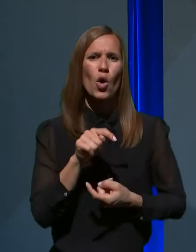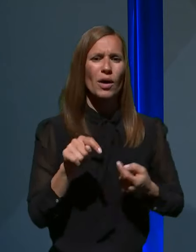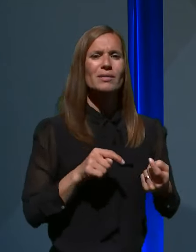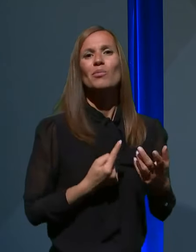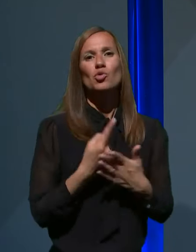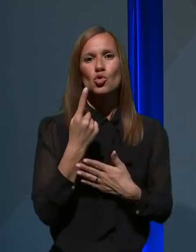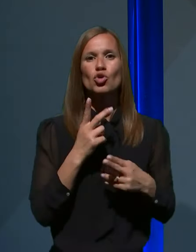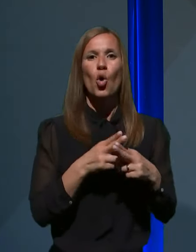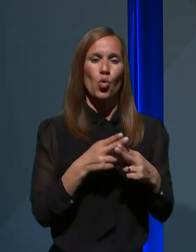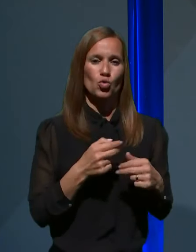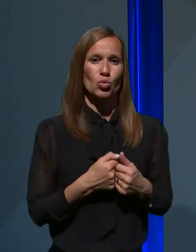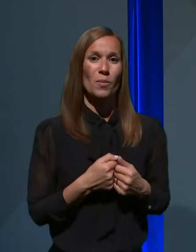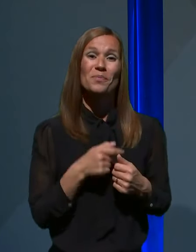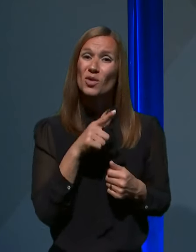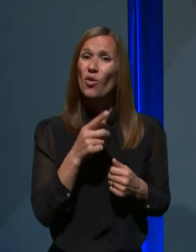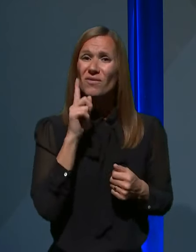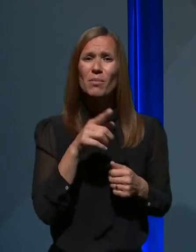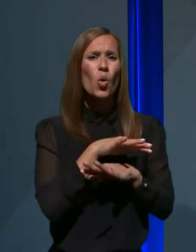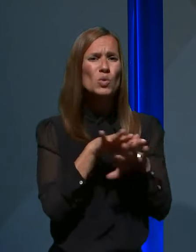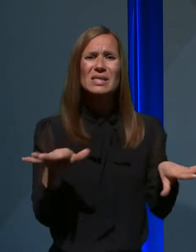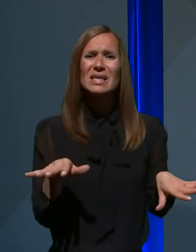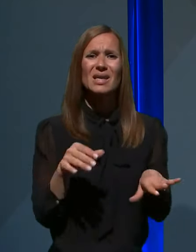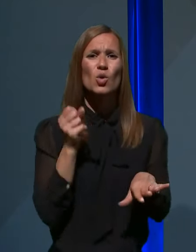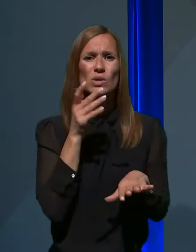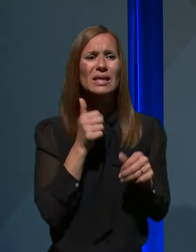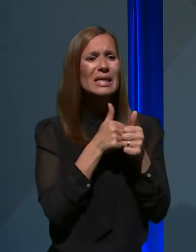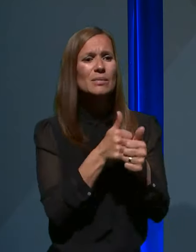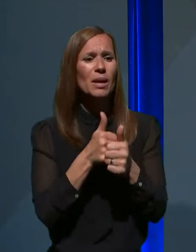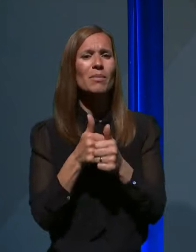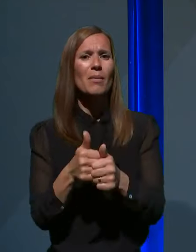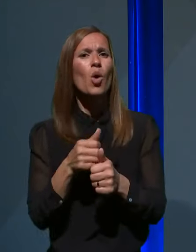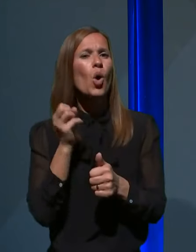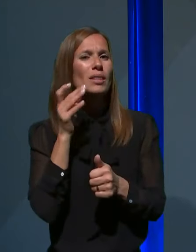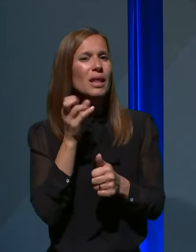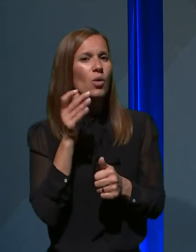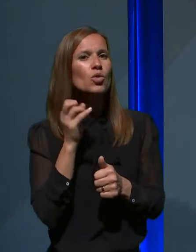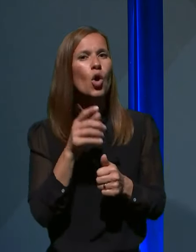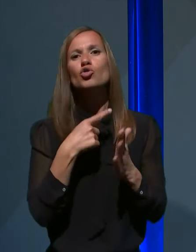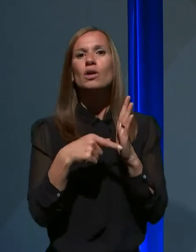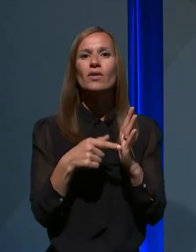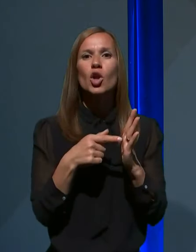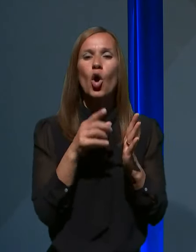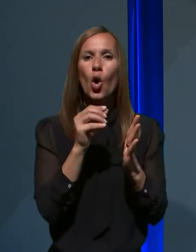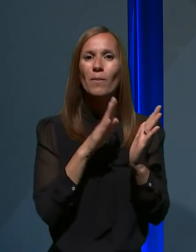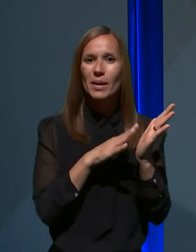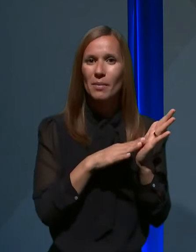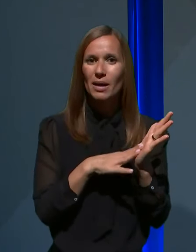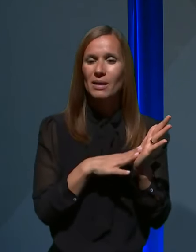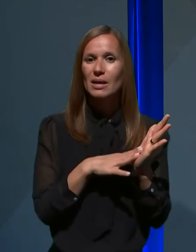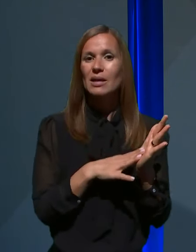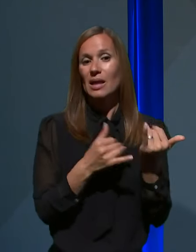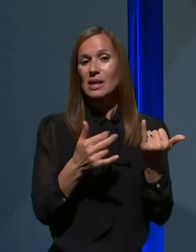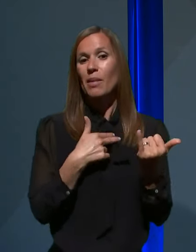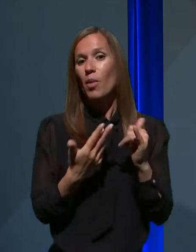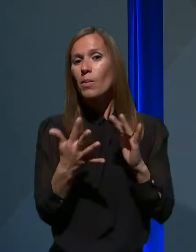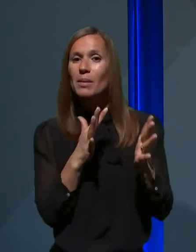Vemo vsi, ki spremljamo dnevno število o novih primerjih, o skupnih primerjih, da smo trenutno nekaj čez številko tisoč,